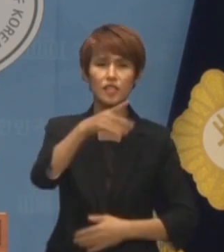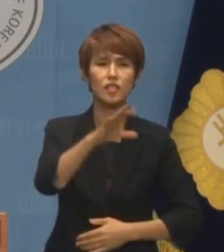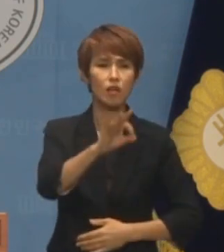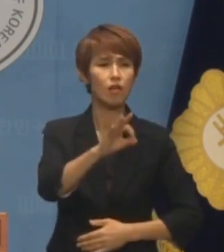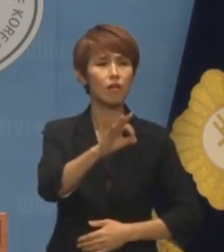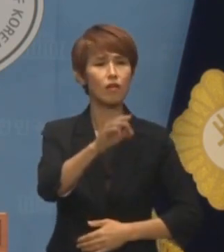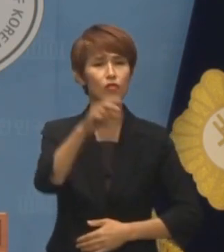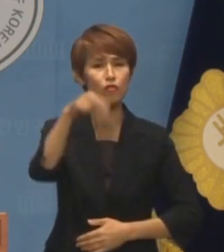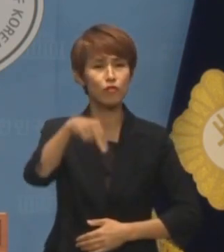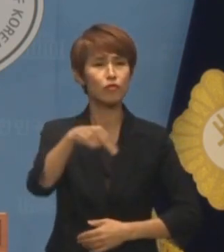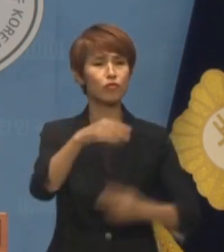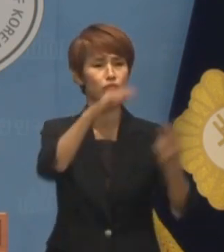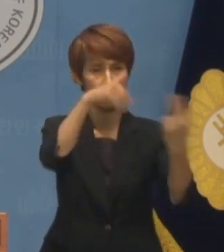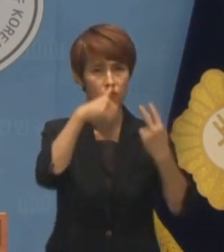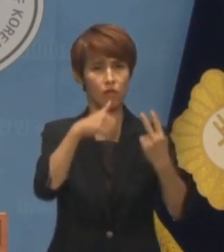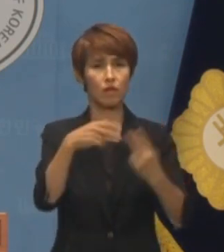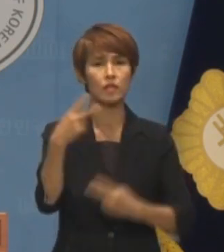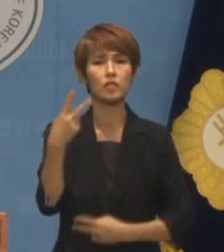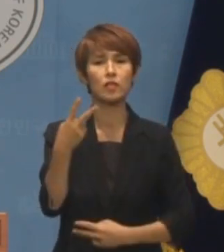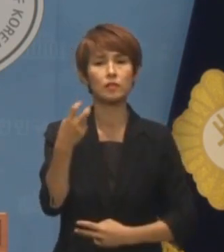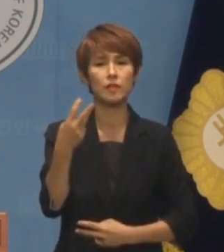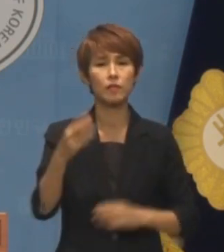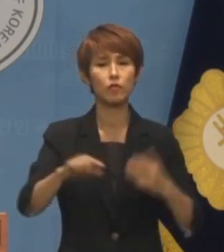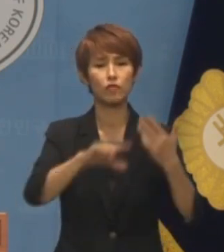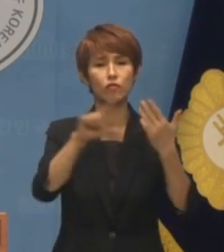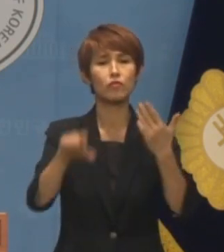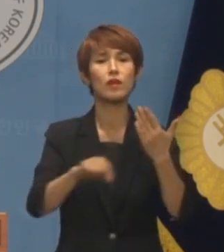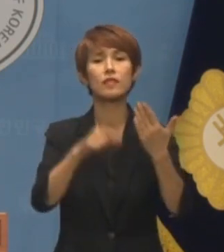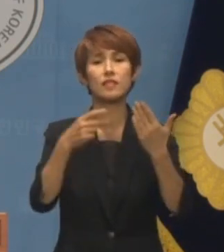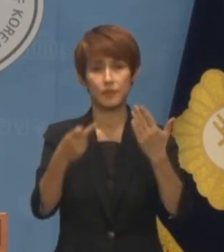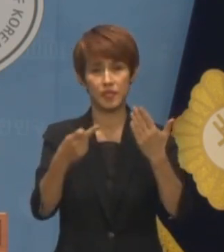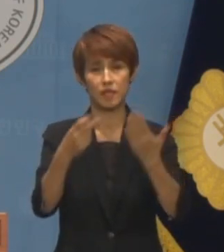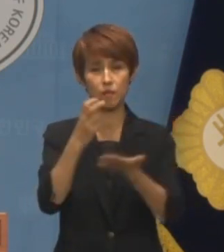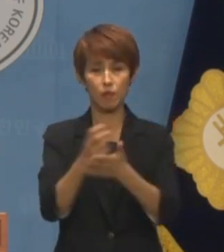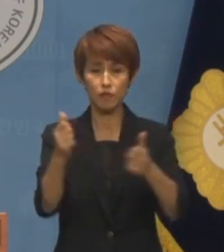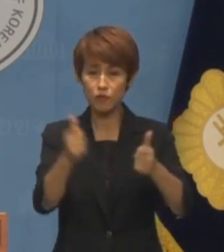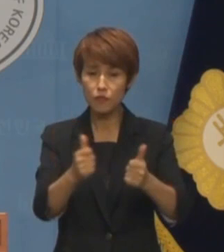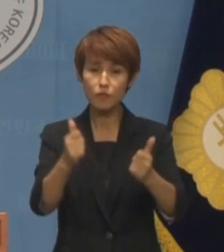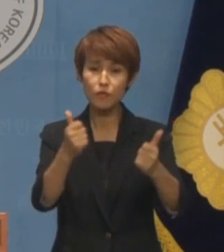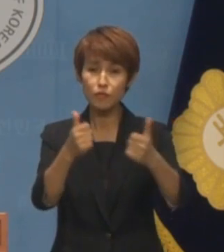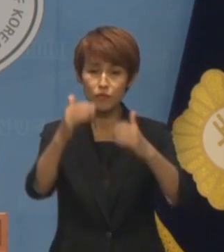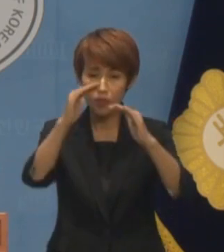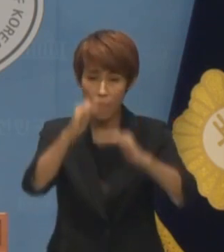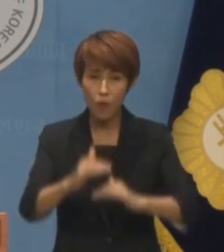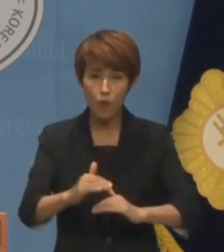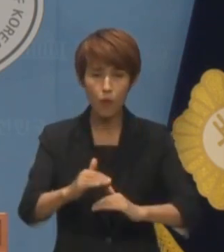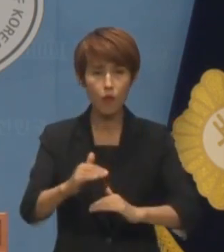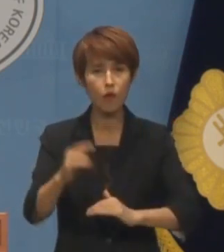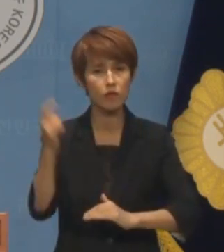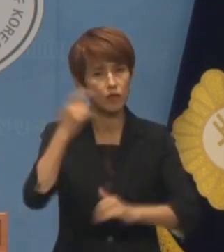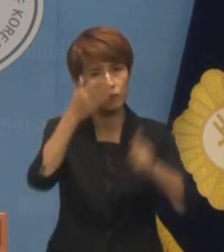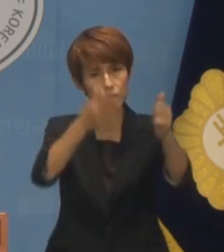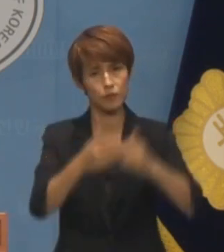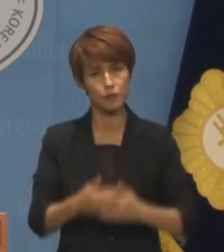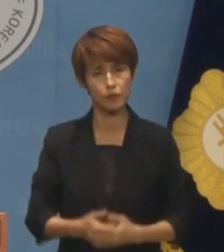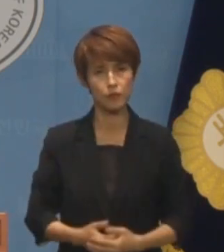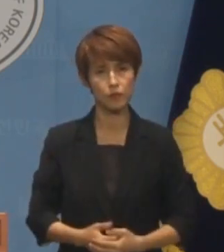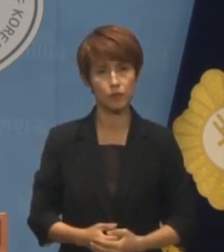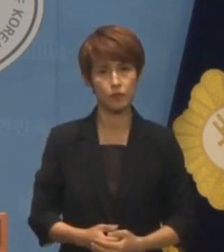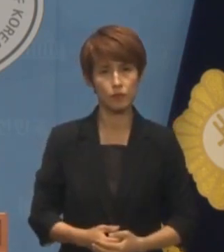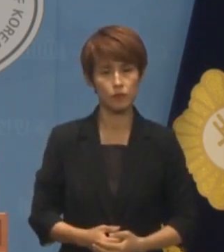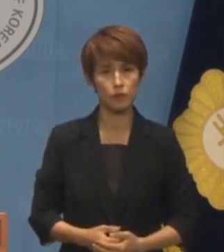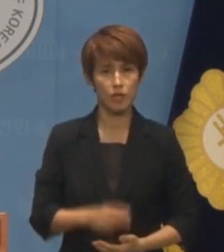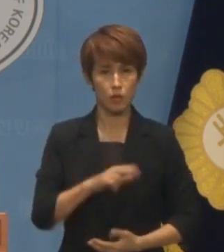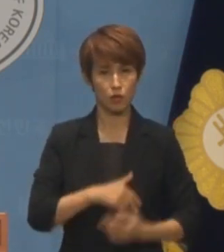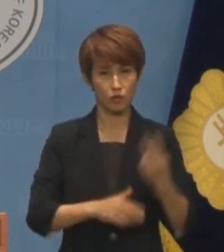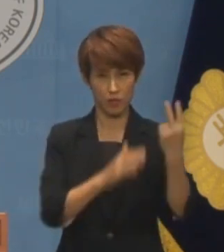2023년 9월 12일 법사위 1소위 이야기를 한번 들어보길 바랍니다 두